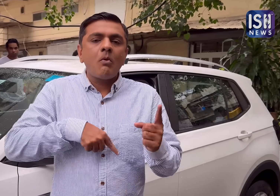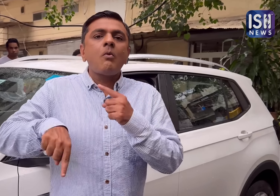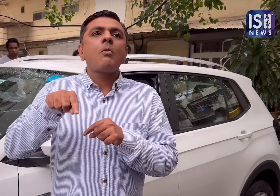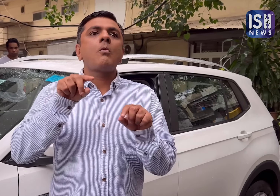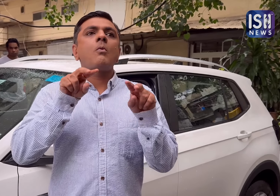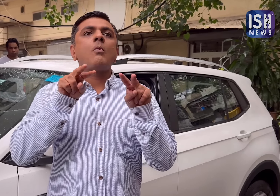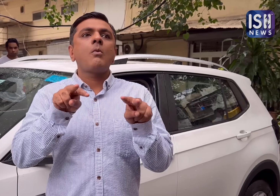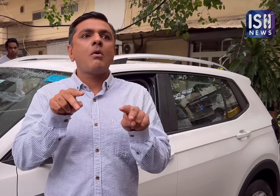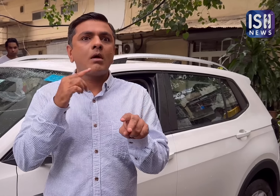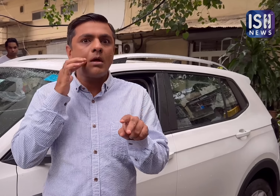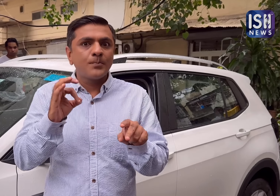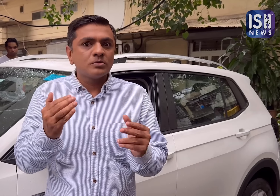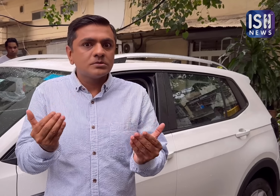डूपती कार से बचने के महत्वपूर्ण